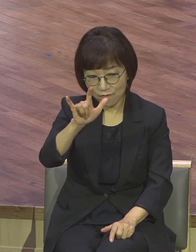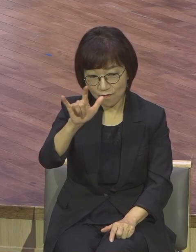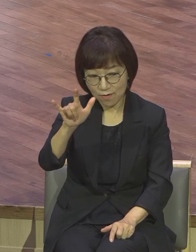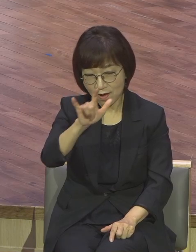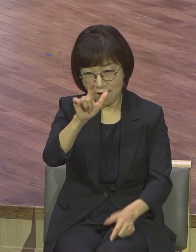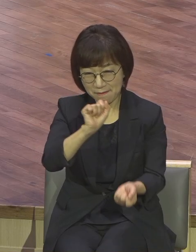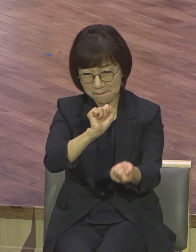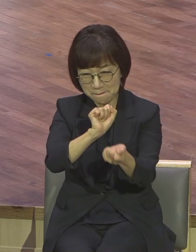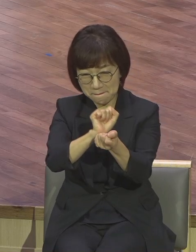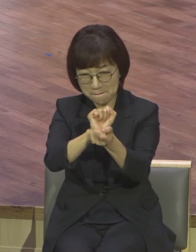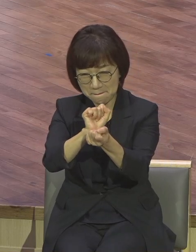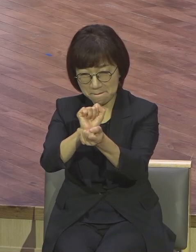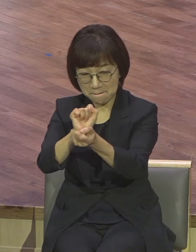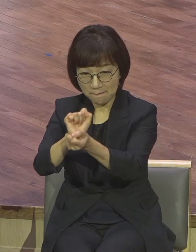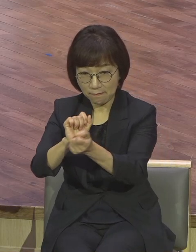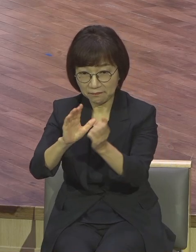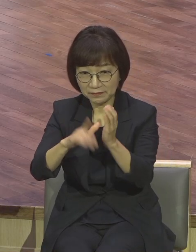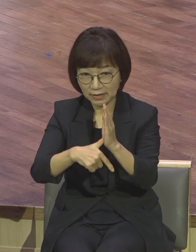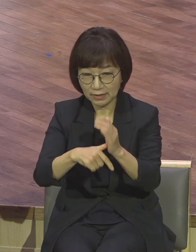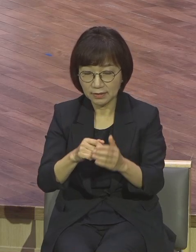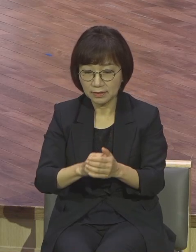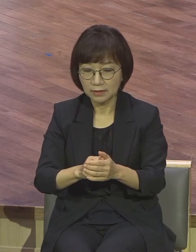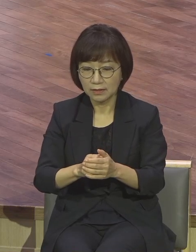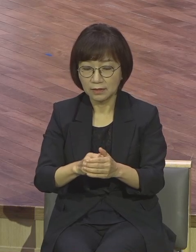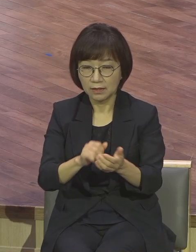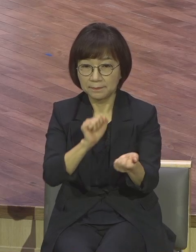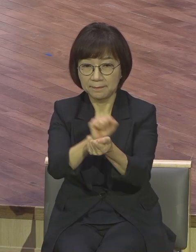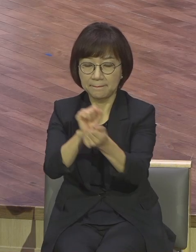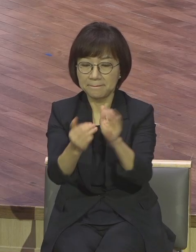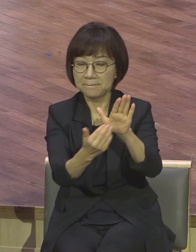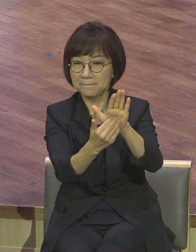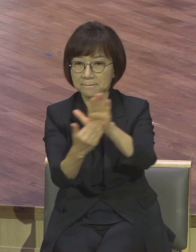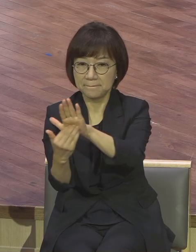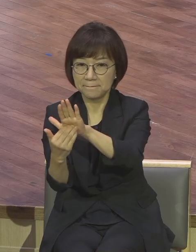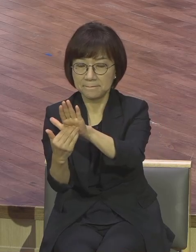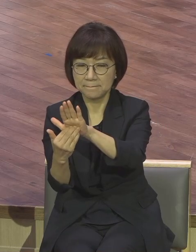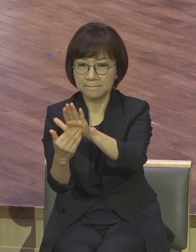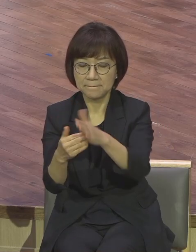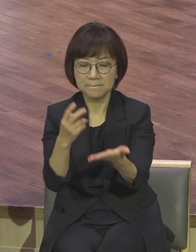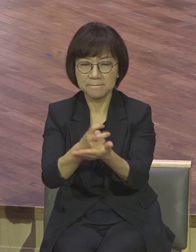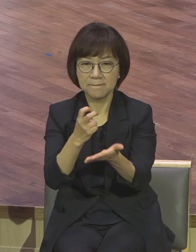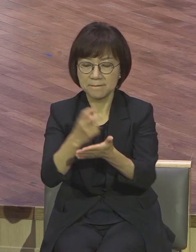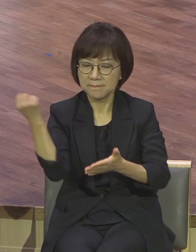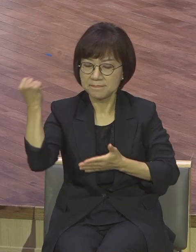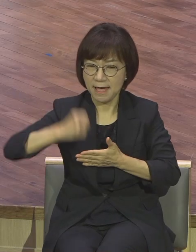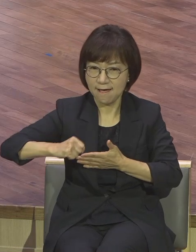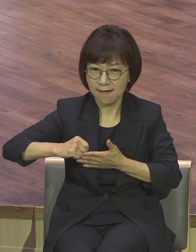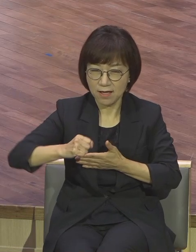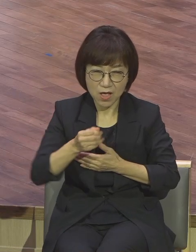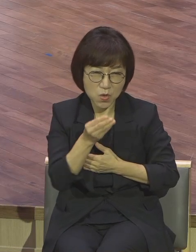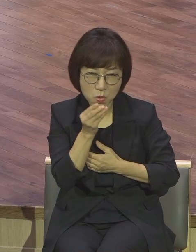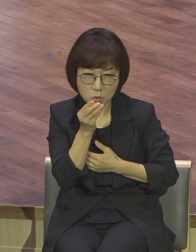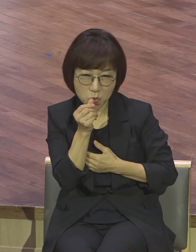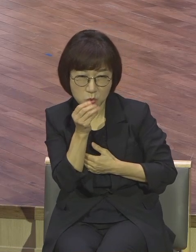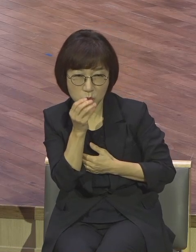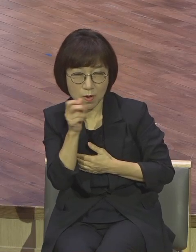입원하고 숙소에 호텔에서 외부인들을 불러 가지고 밤새 술을 마시고 거짓 진술을 하고